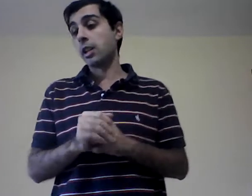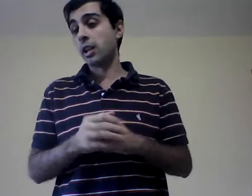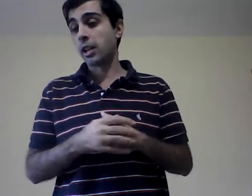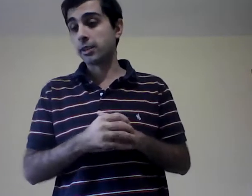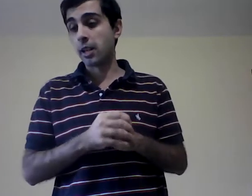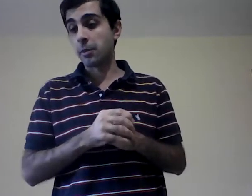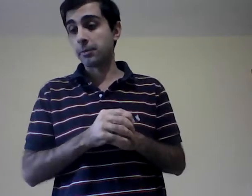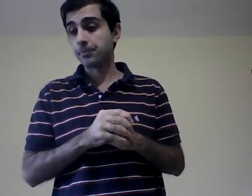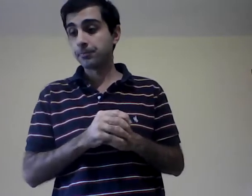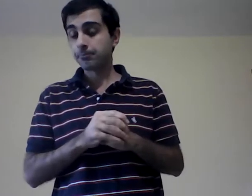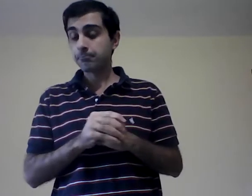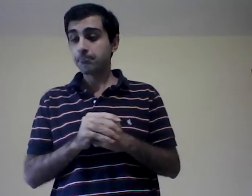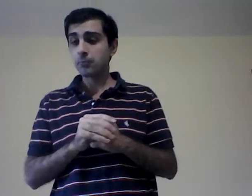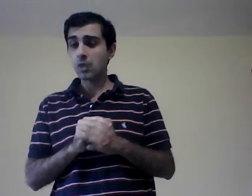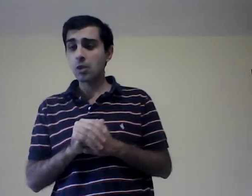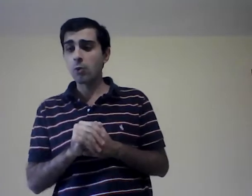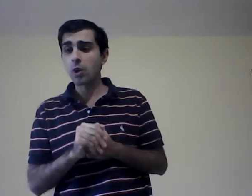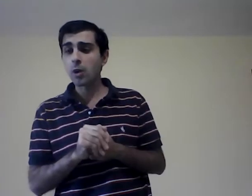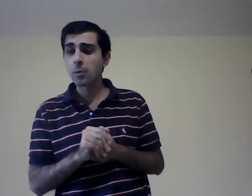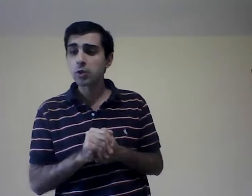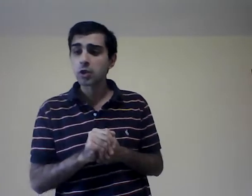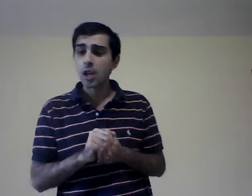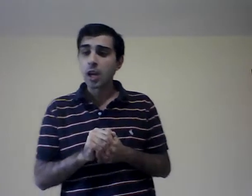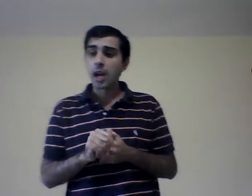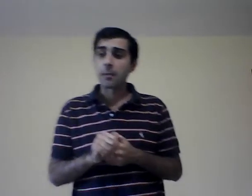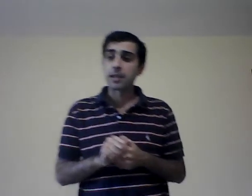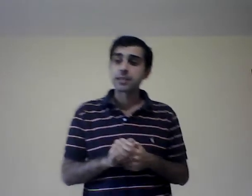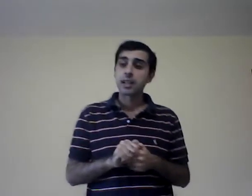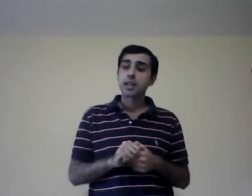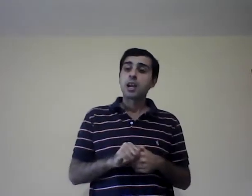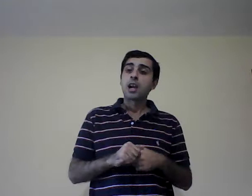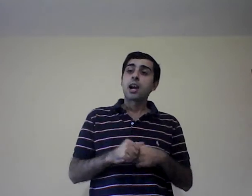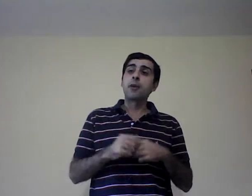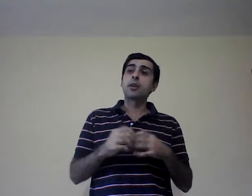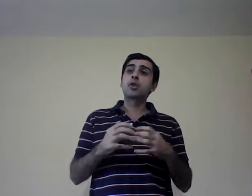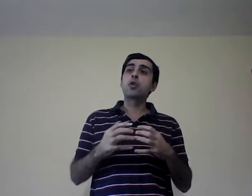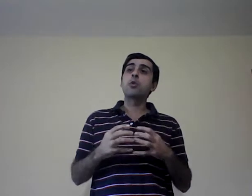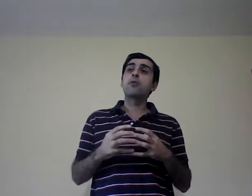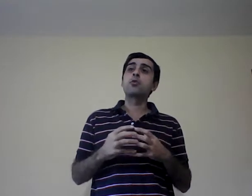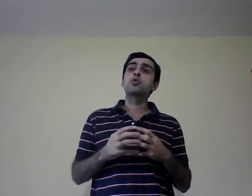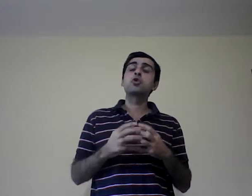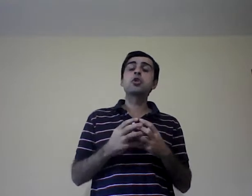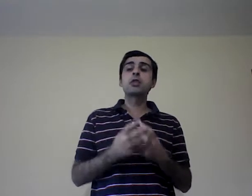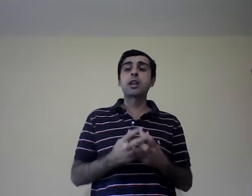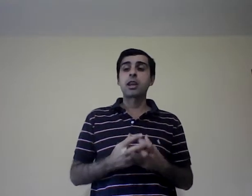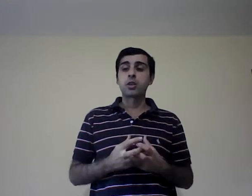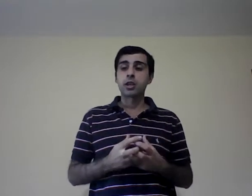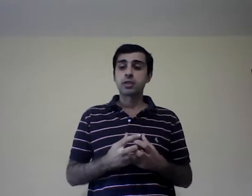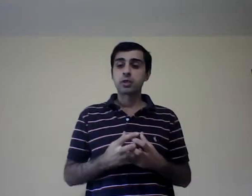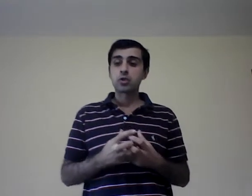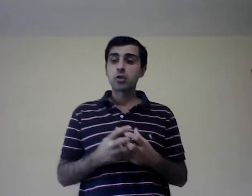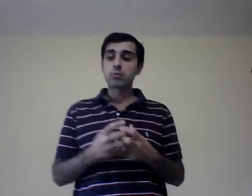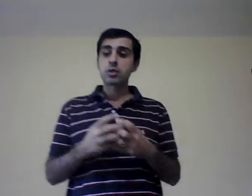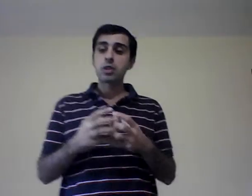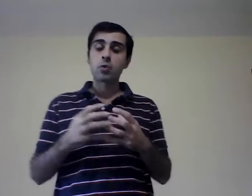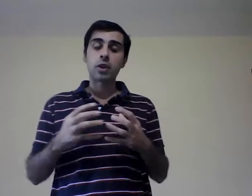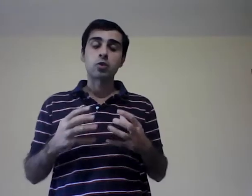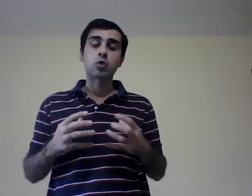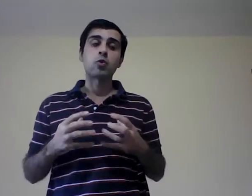el examen. Luego vamos a pasar a ver cómo funciona la organización, cuáles son sus